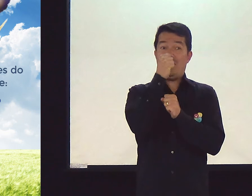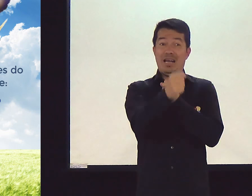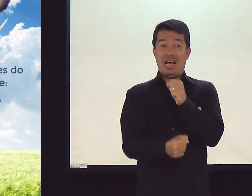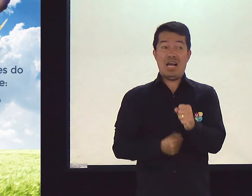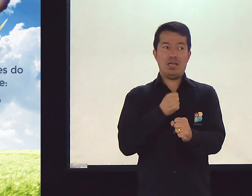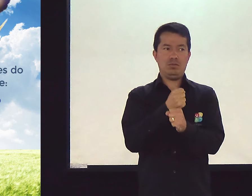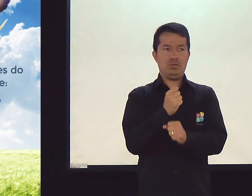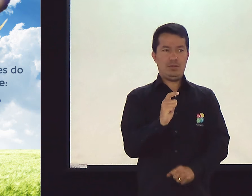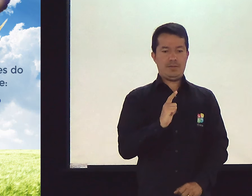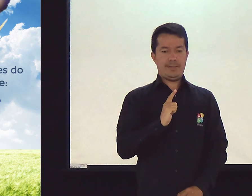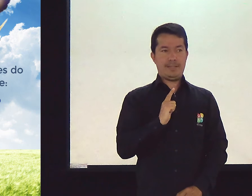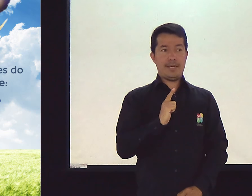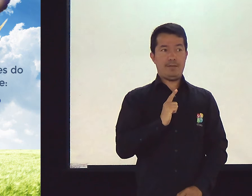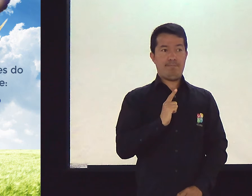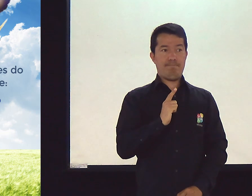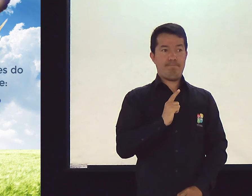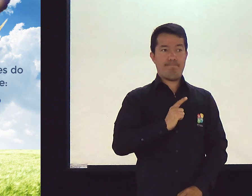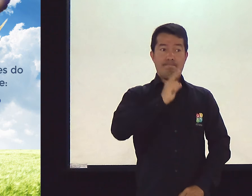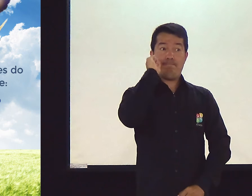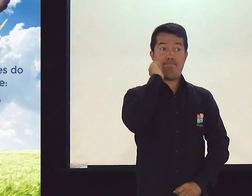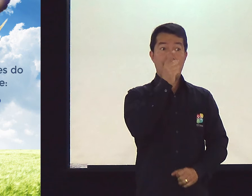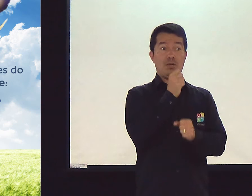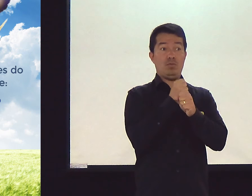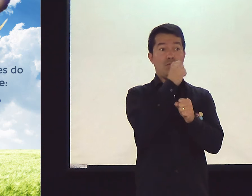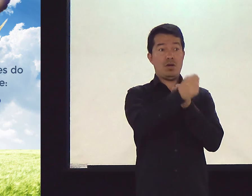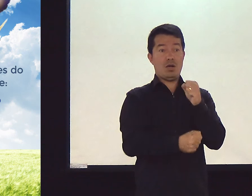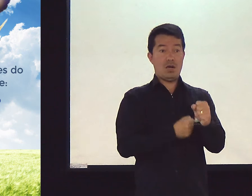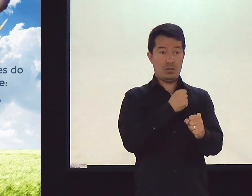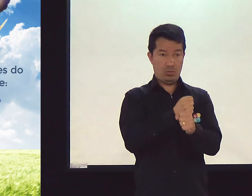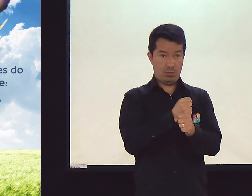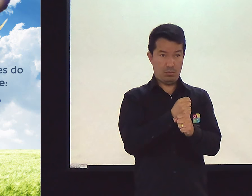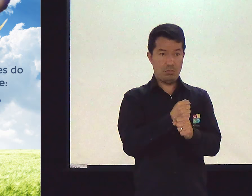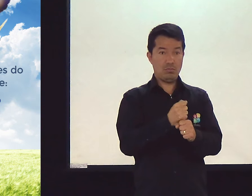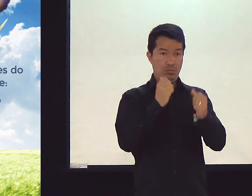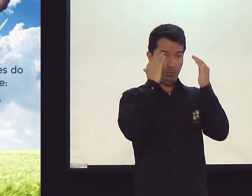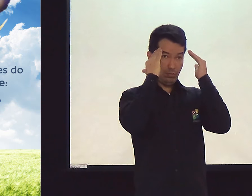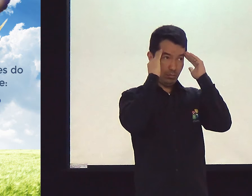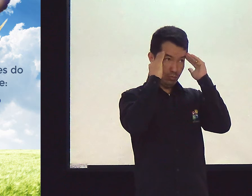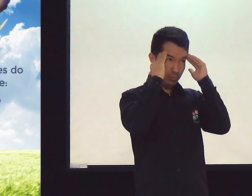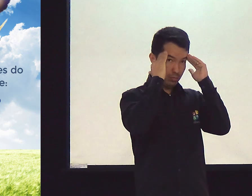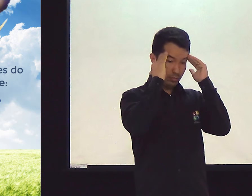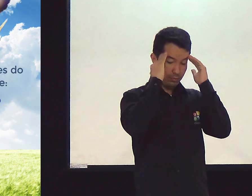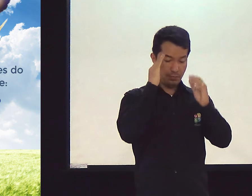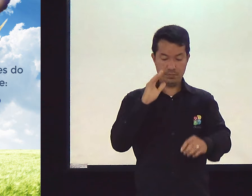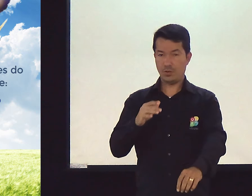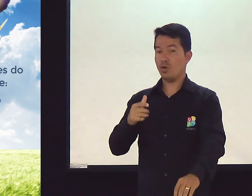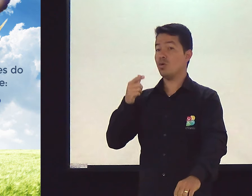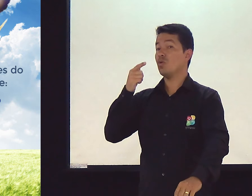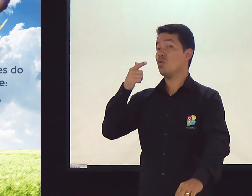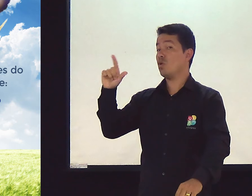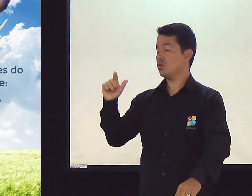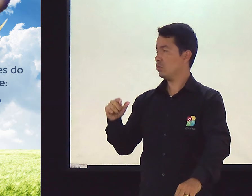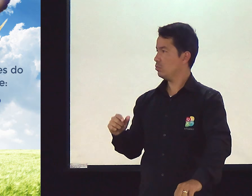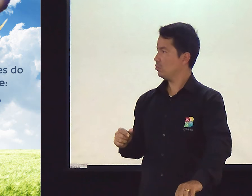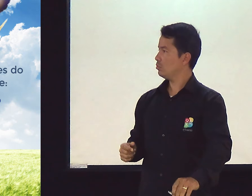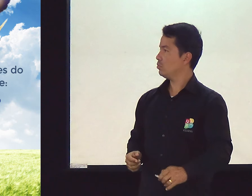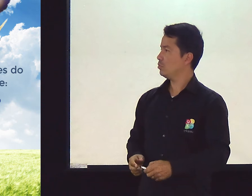da palavra mesmo. Não é também ai. Não. É mil anos. Certo? Jesus voltaria. então, se passaria um mil